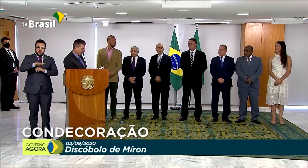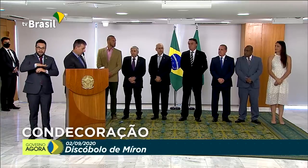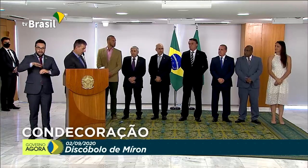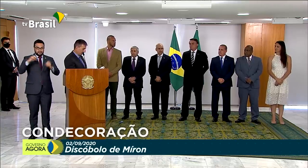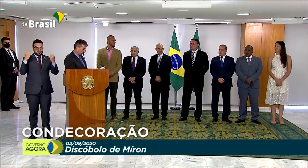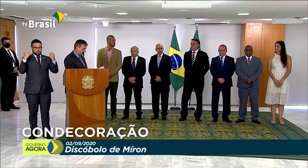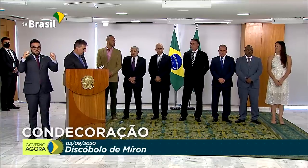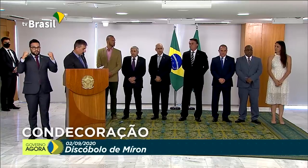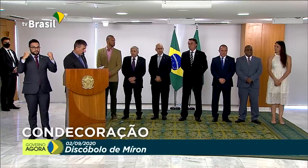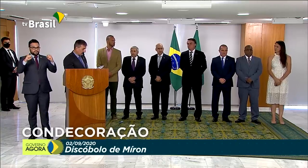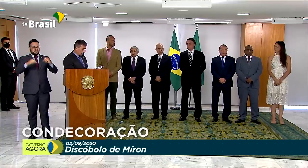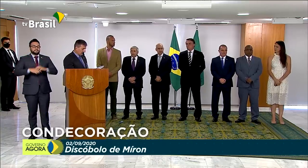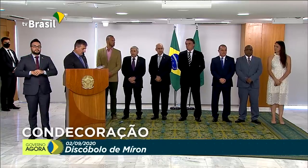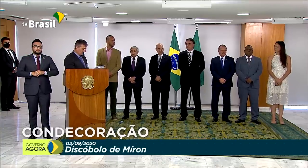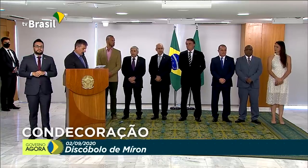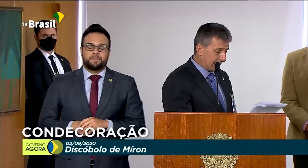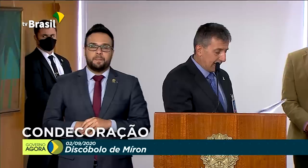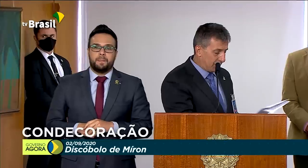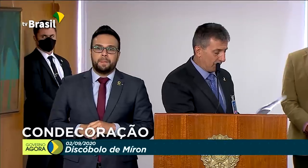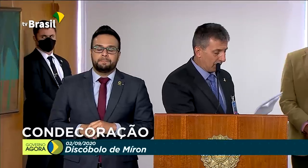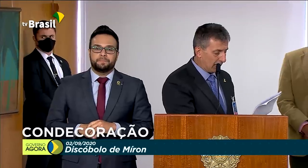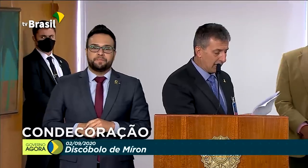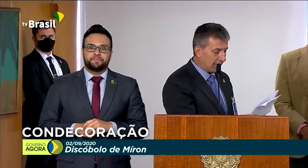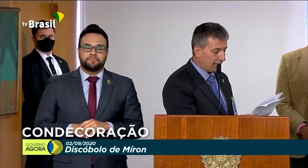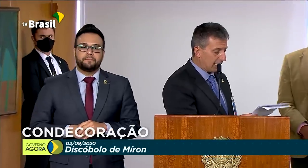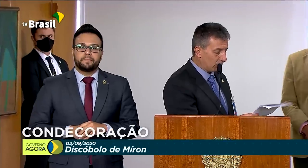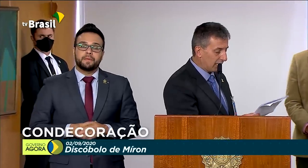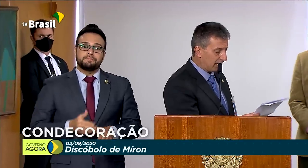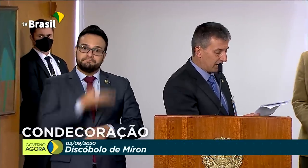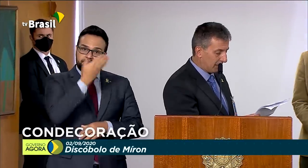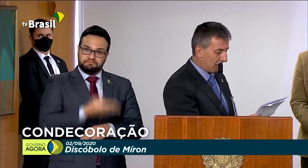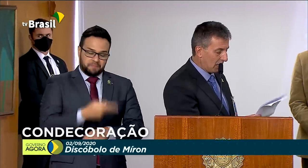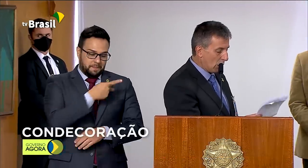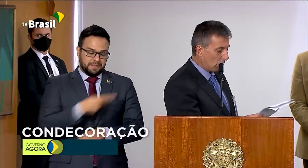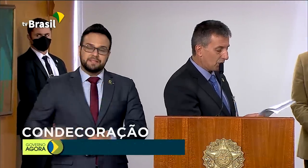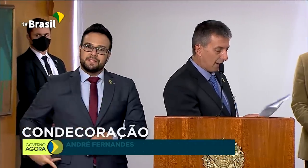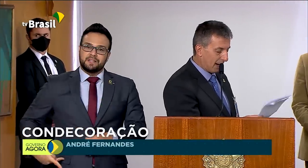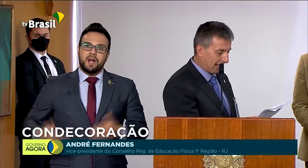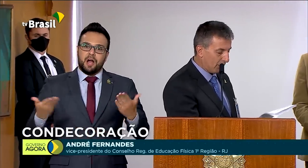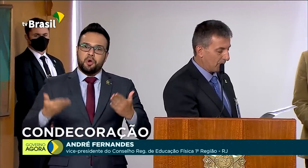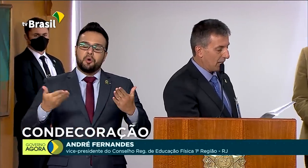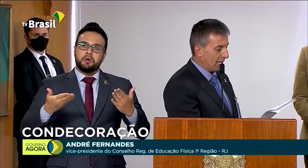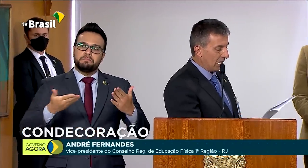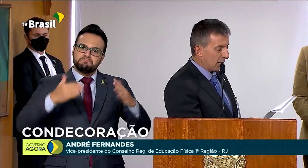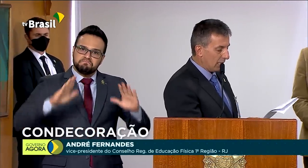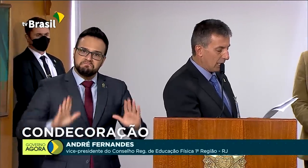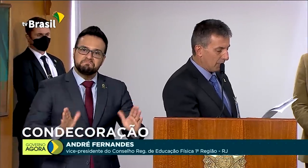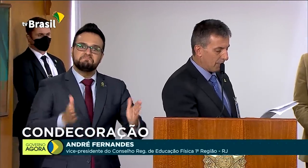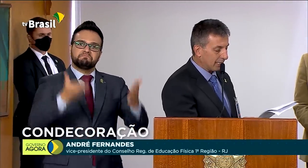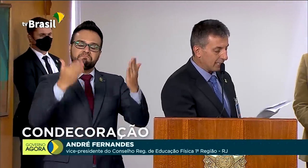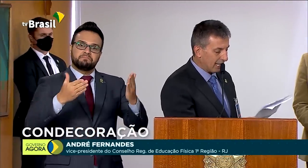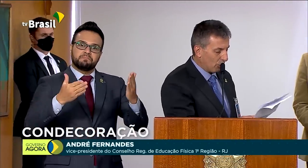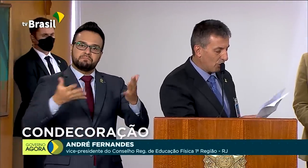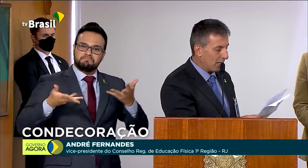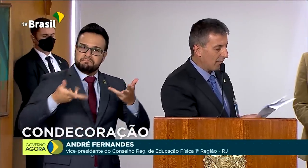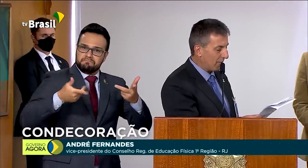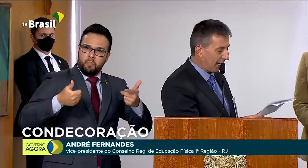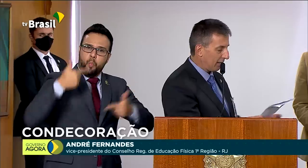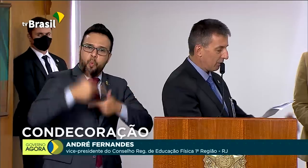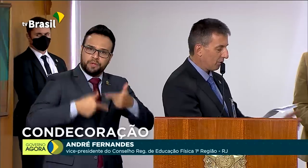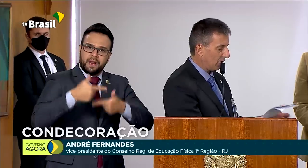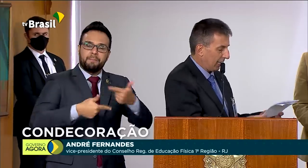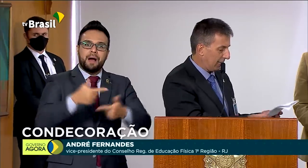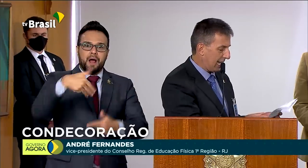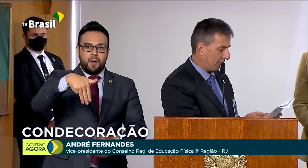nesse momento. Presidente, queria enaltecer o trabalho que Marcelo e